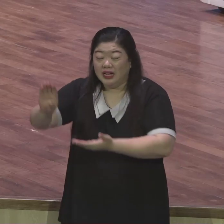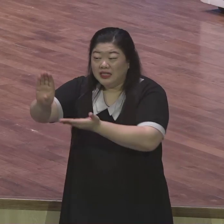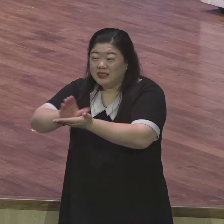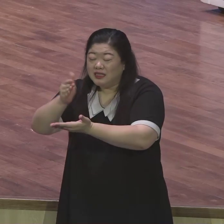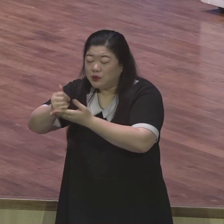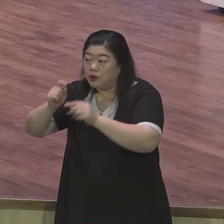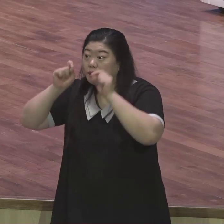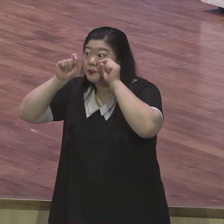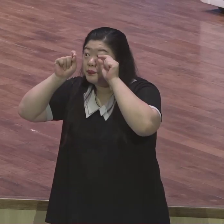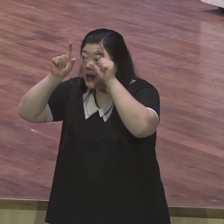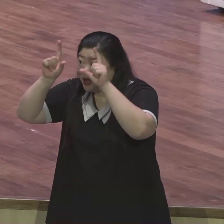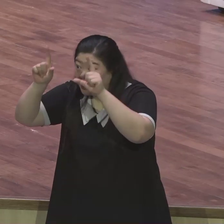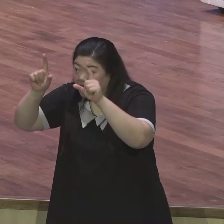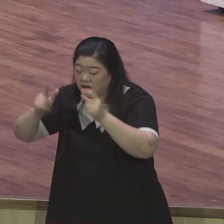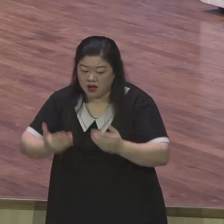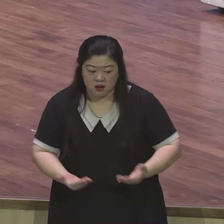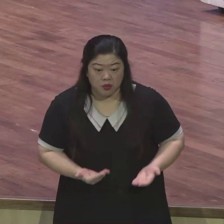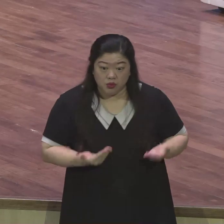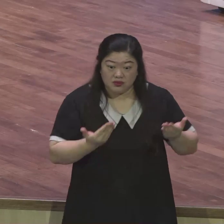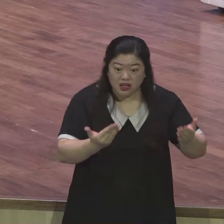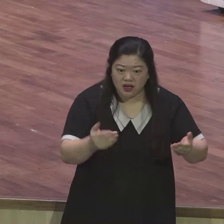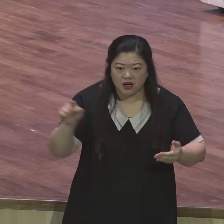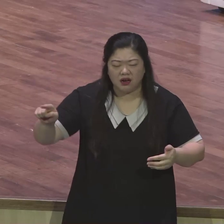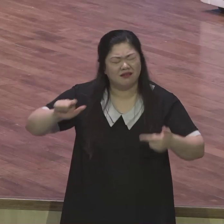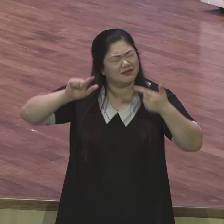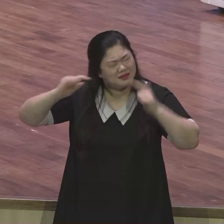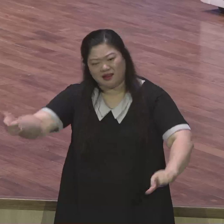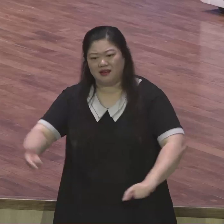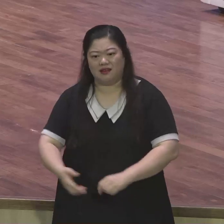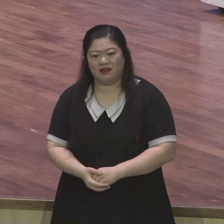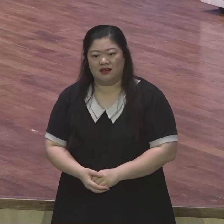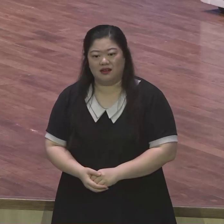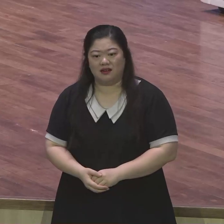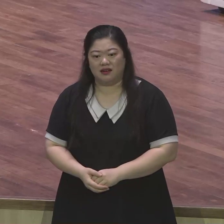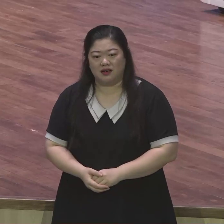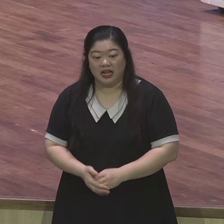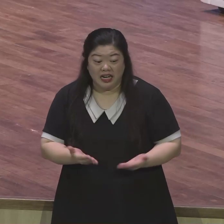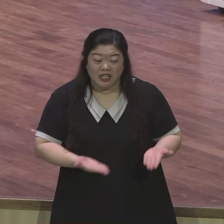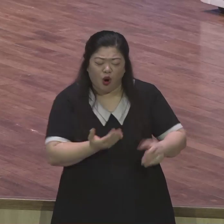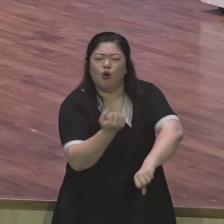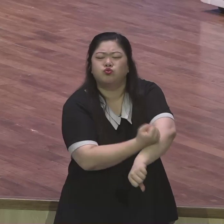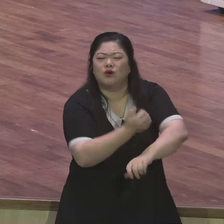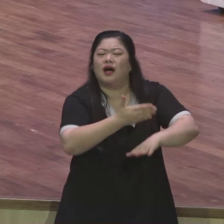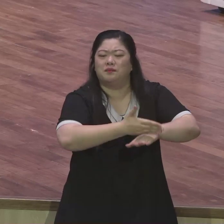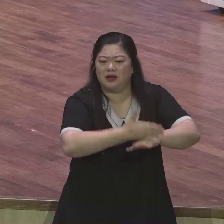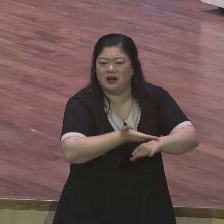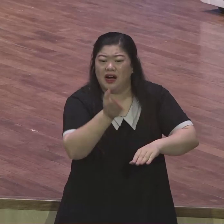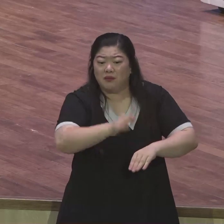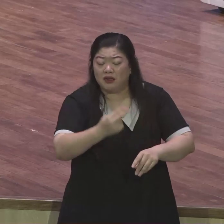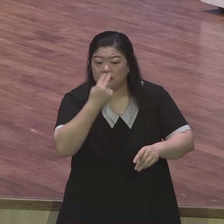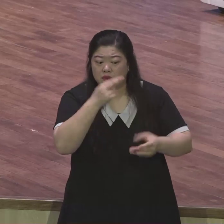정도가 아니라 일생을 드릴 수 있는 기쁨이에요 생명 드릴 수 있어요 더 이상 받을 게 없기 때문에